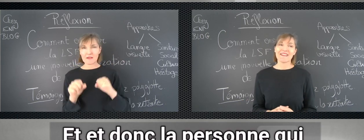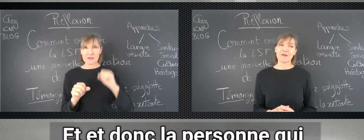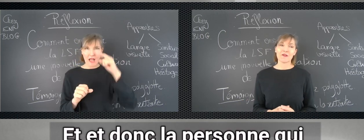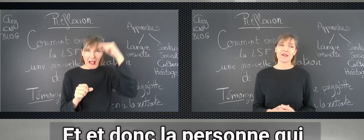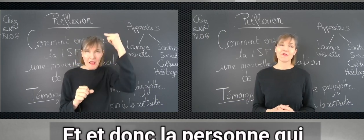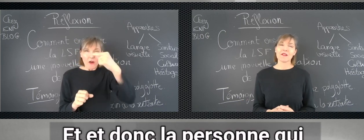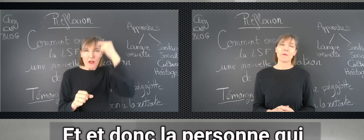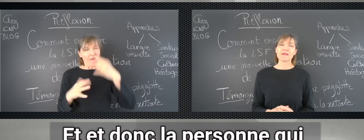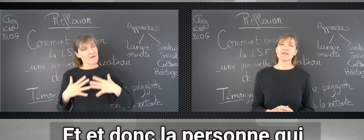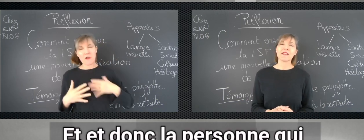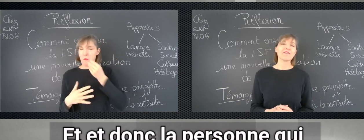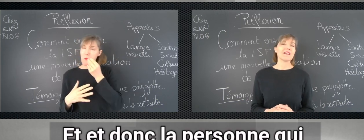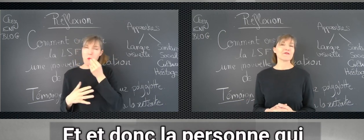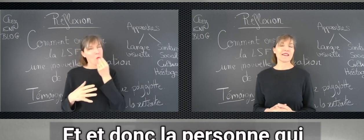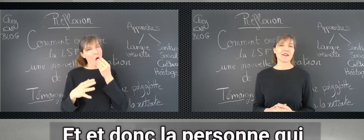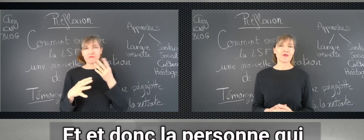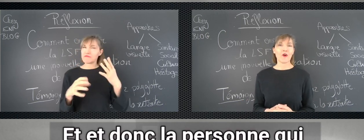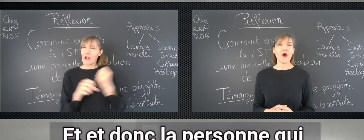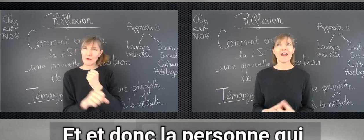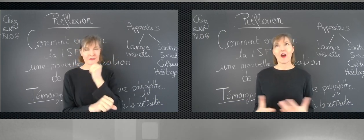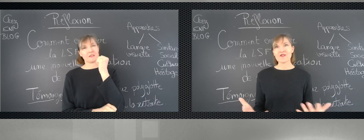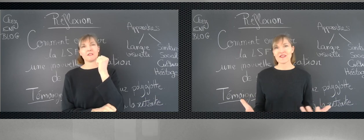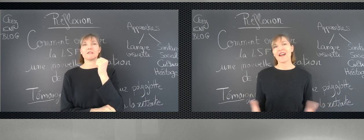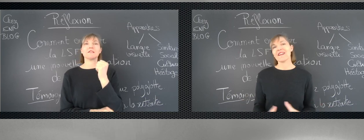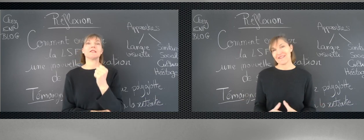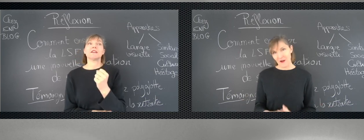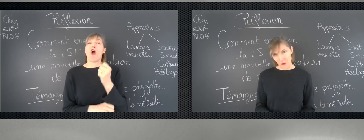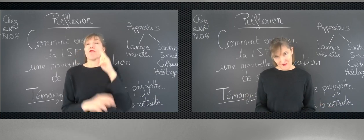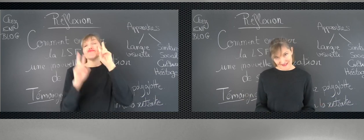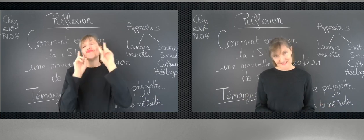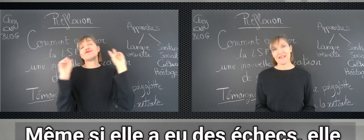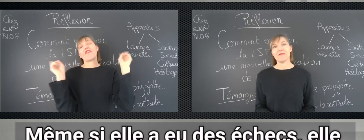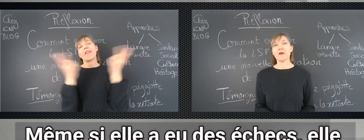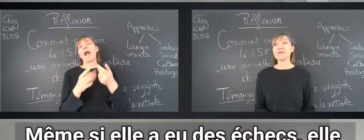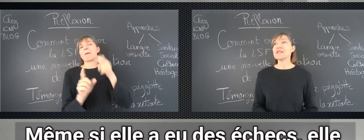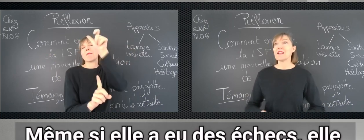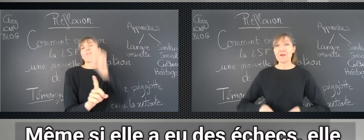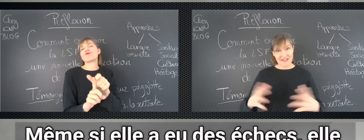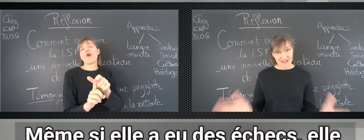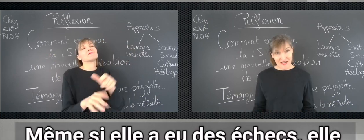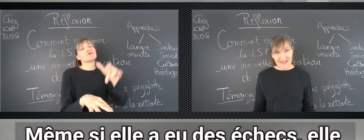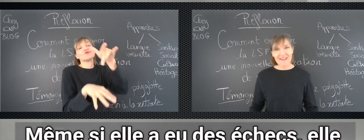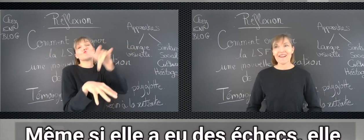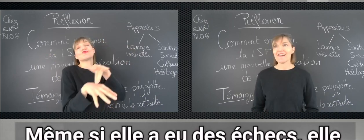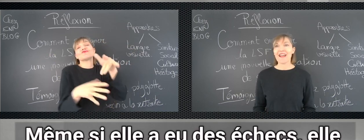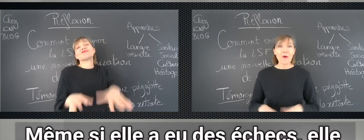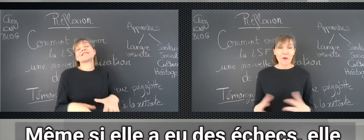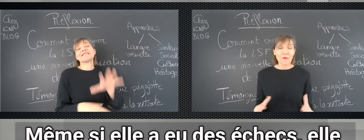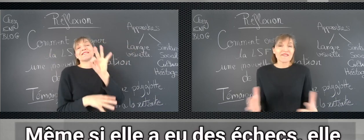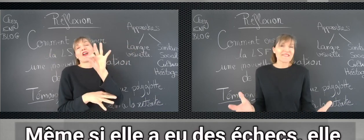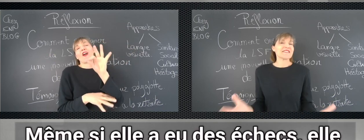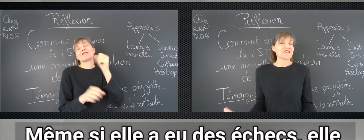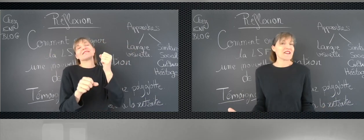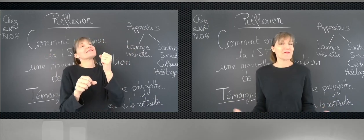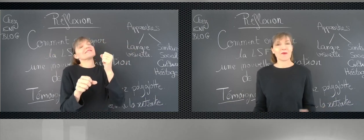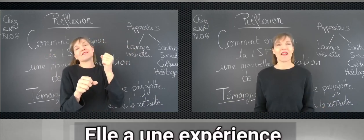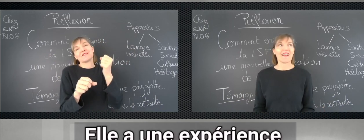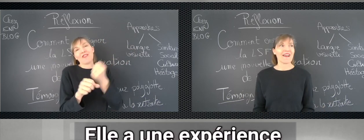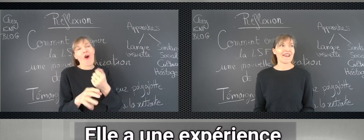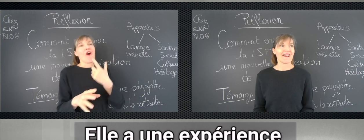Et donc, la personne qui arrive à l'âge de 50 ans, en général, elle est accomplie. Même si elle a eu des échecs, elle est accomplie dans ses échecs. Donc, elle a